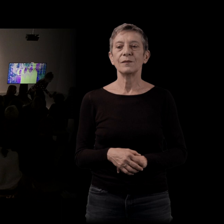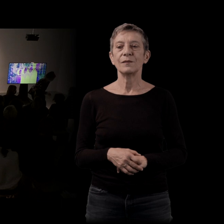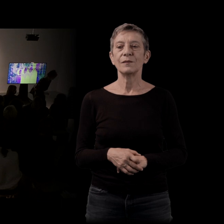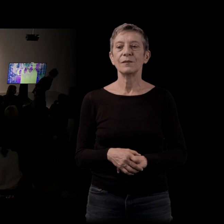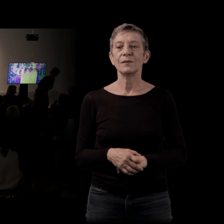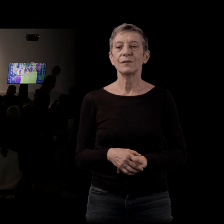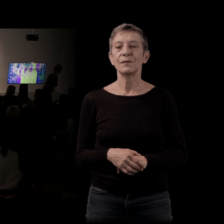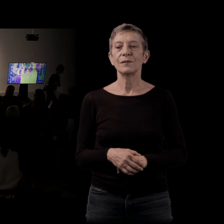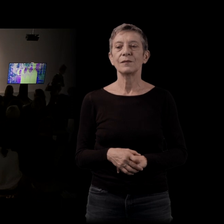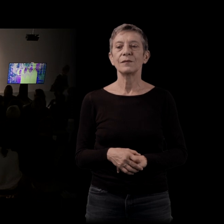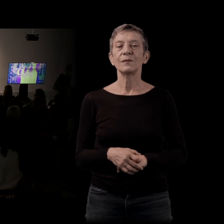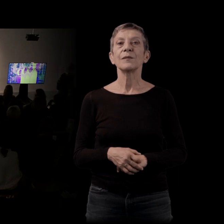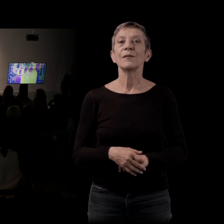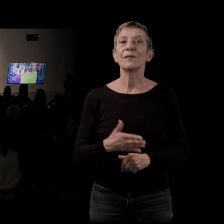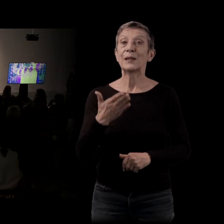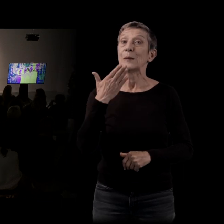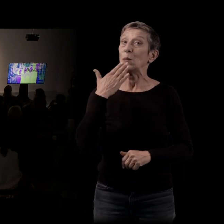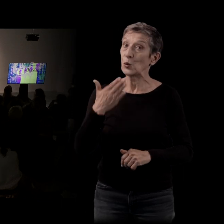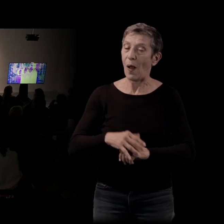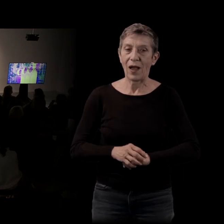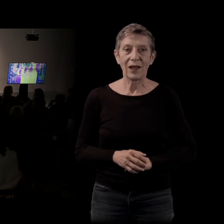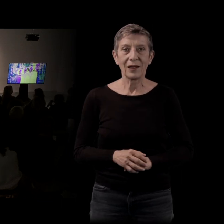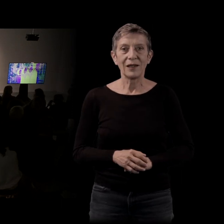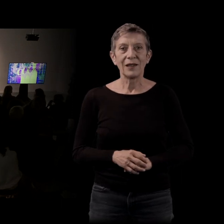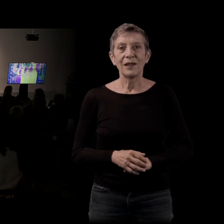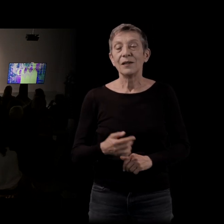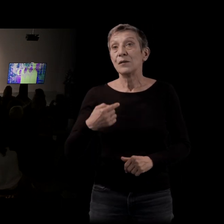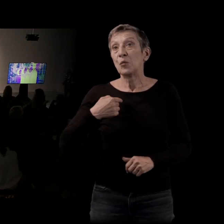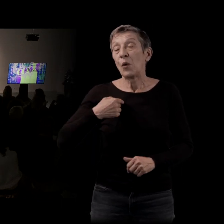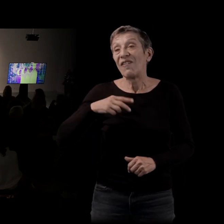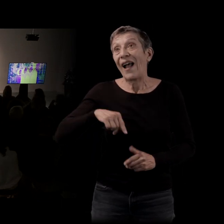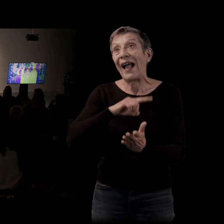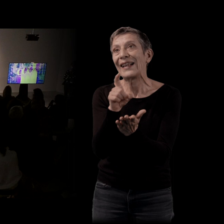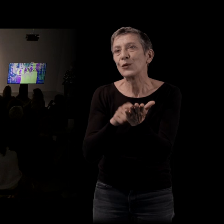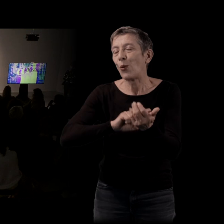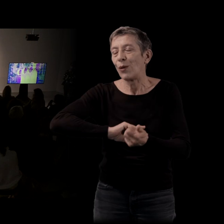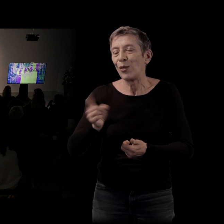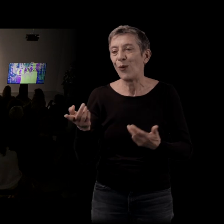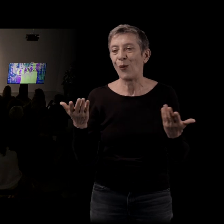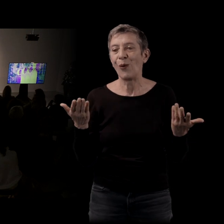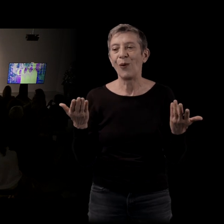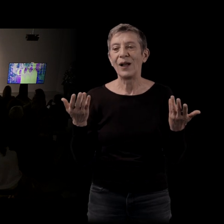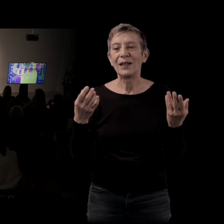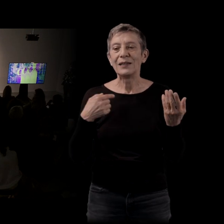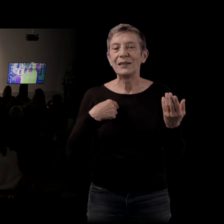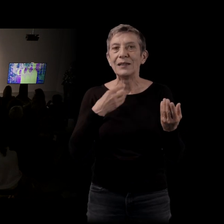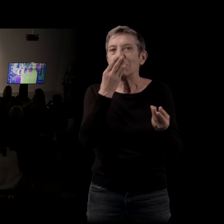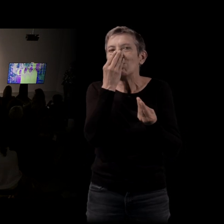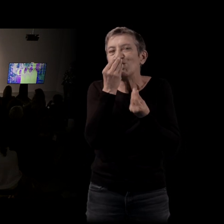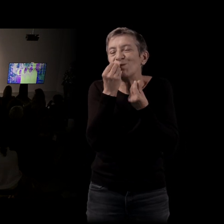Oui, bonsoir. Bonsoir. Moi, ce n pas tellement une question, c'est des impressions. Bon, j